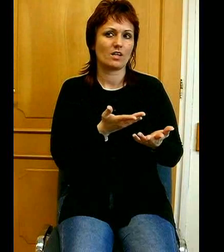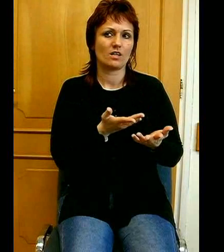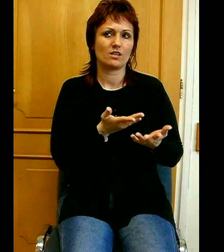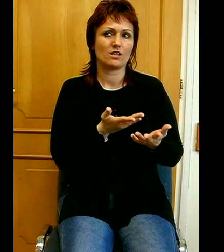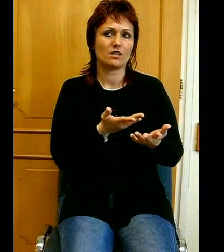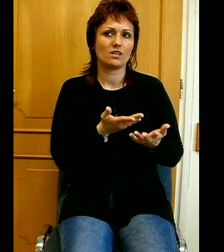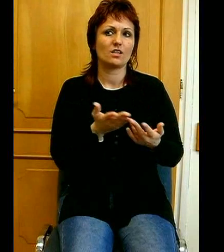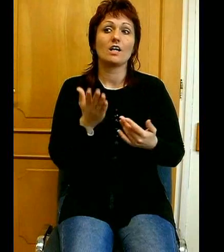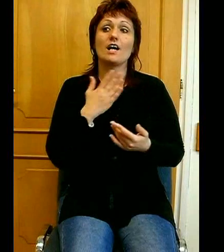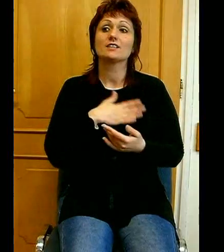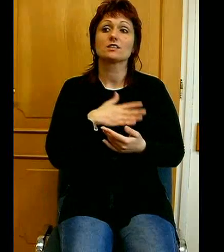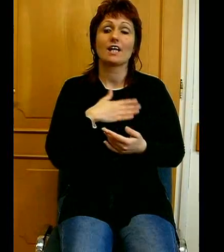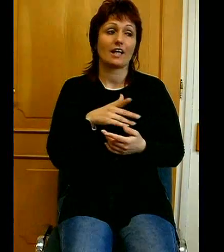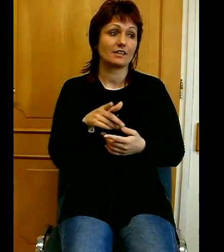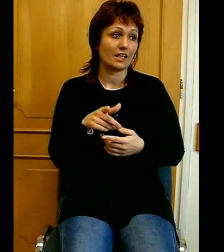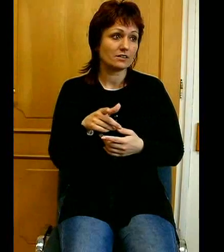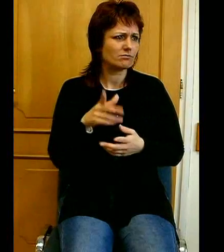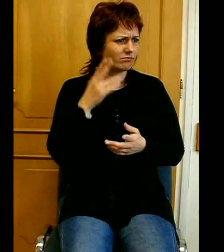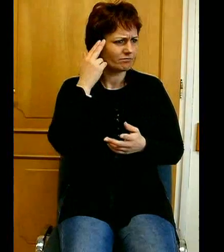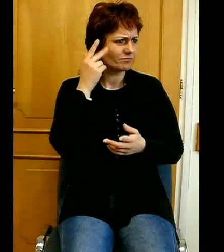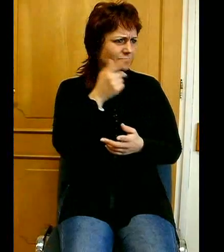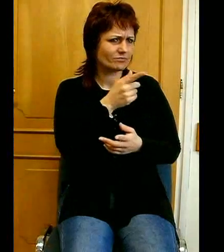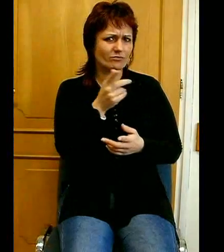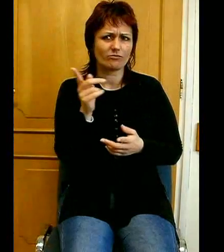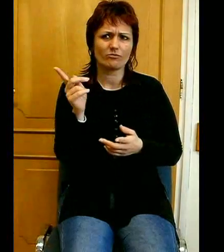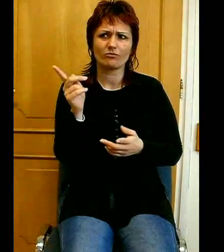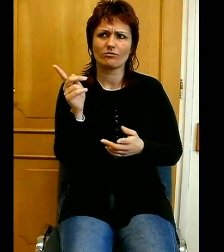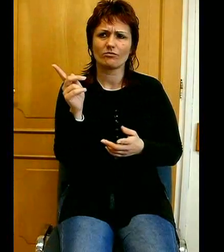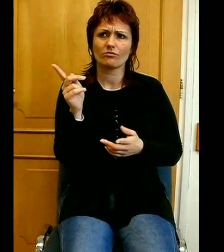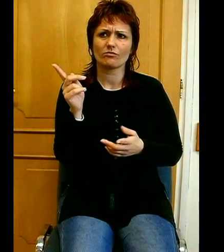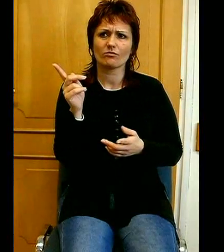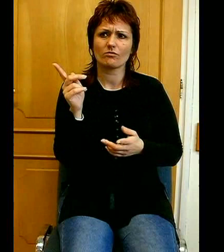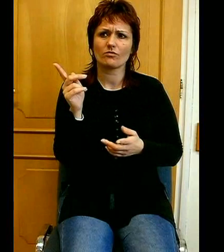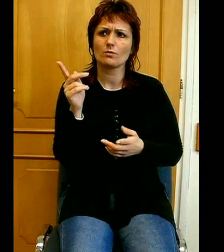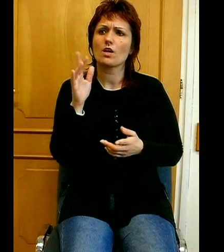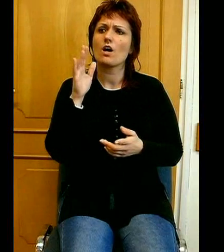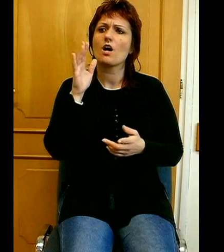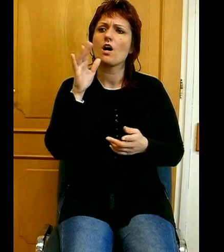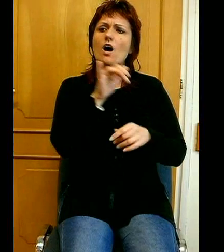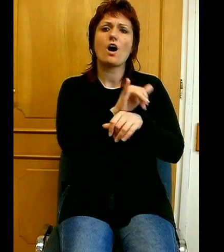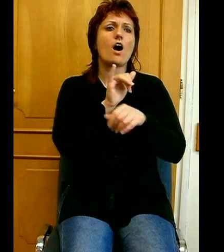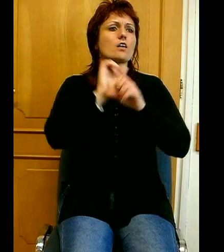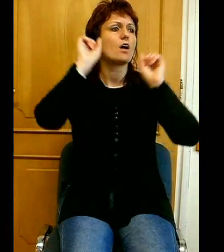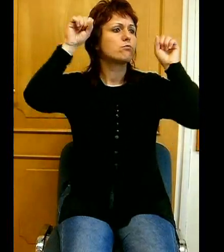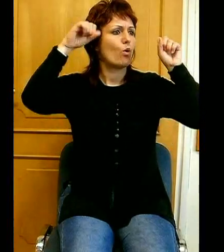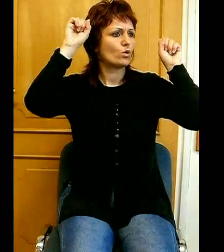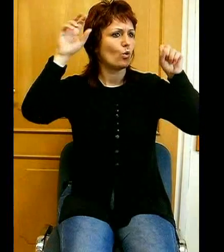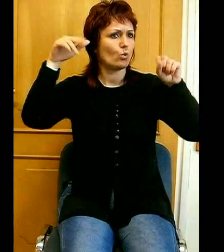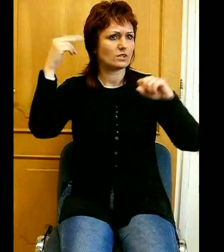a szívétől sem. Emlékszünk arra, amikor az alanybóljunk után Isten elhatározza, hogy